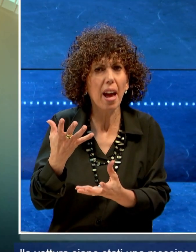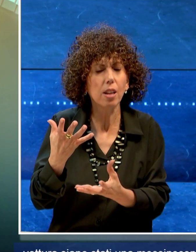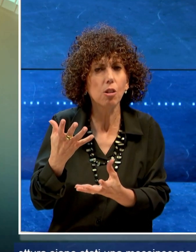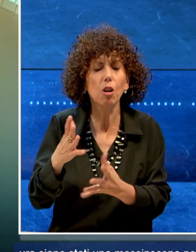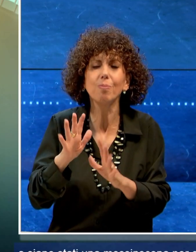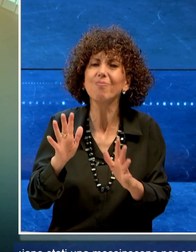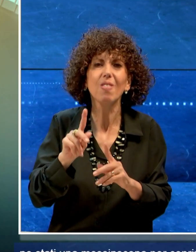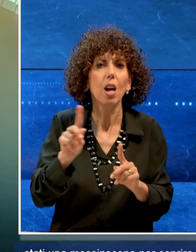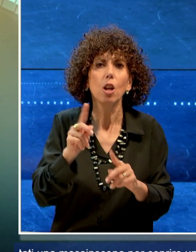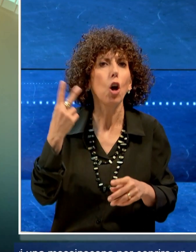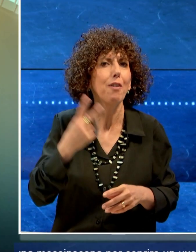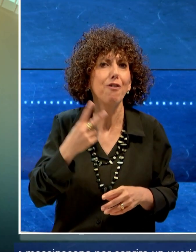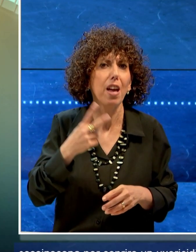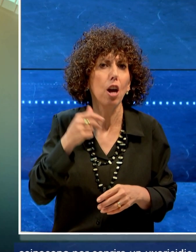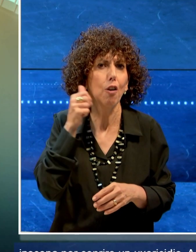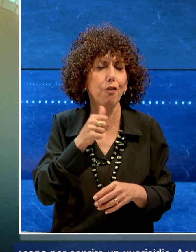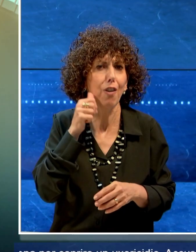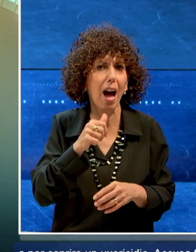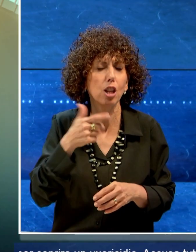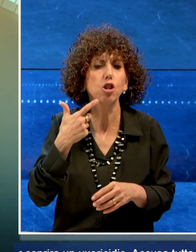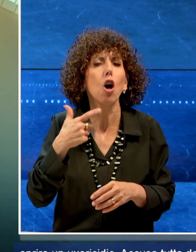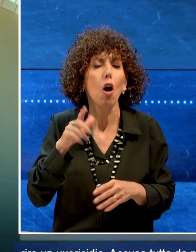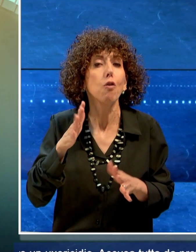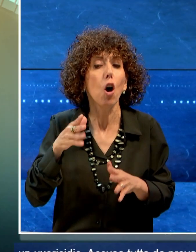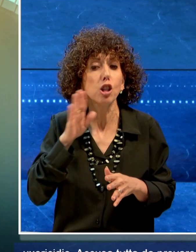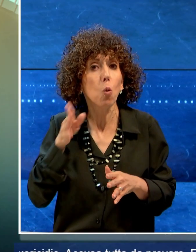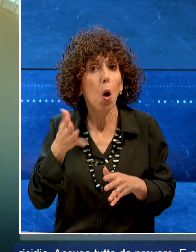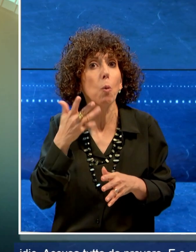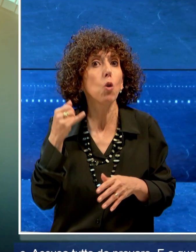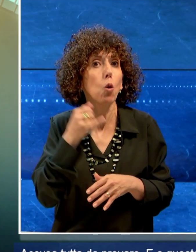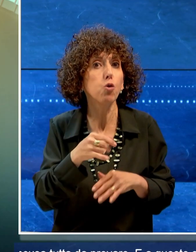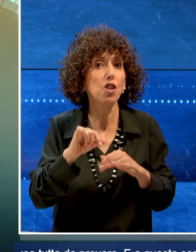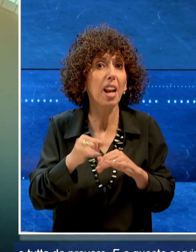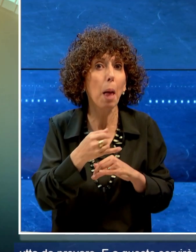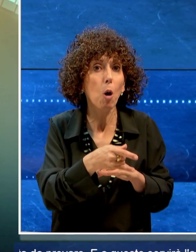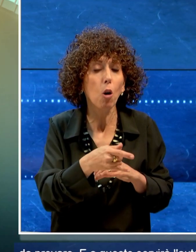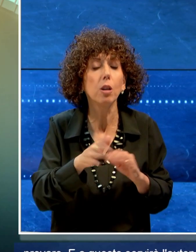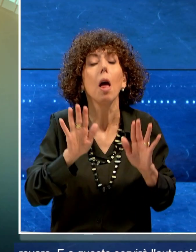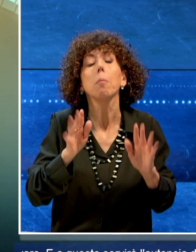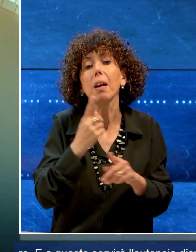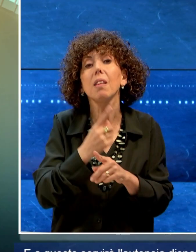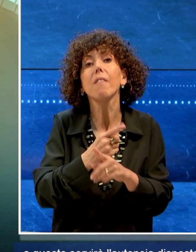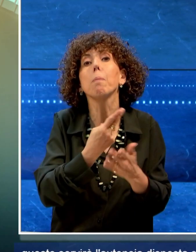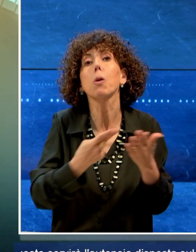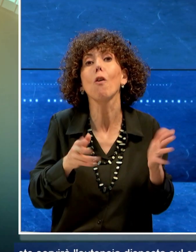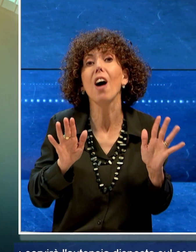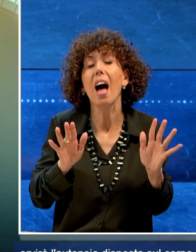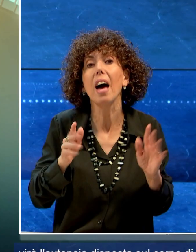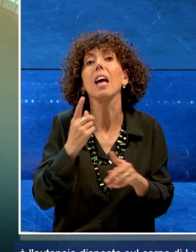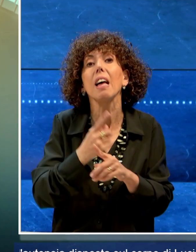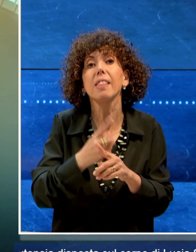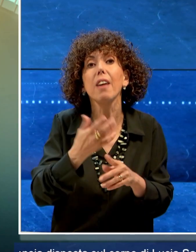stati una messa in scena per coprire un uxoricidio. Accusa tutta da provare e a questo servirà l